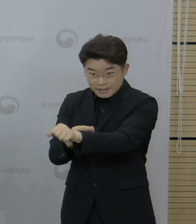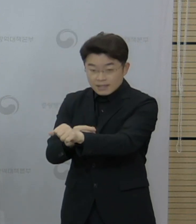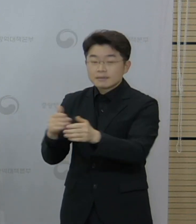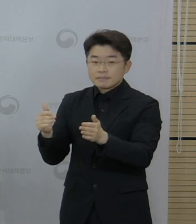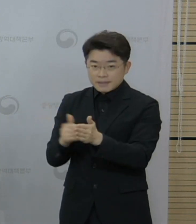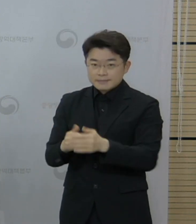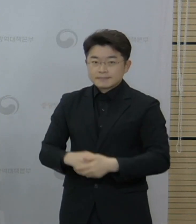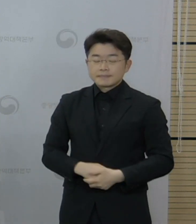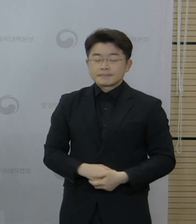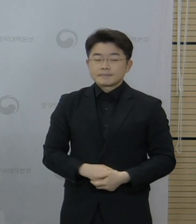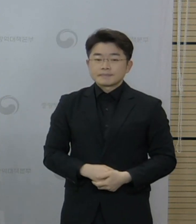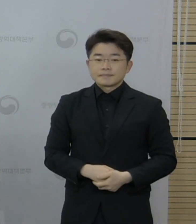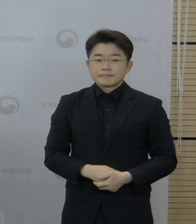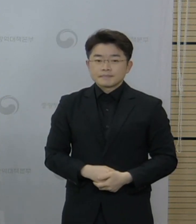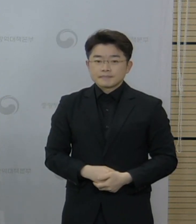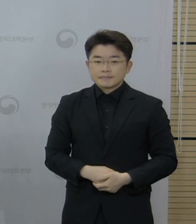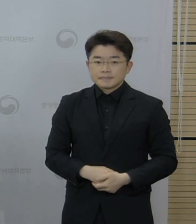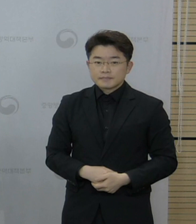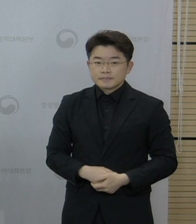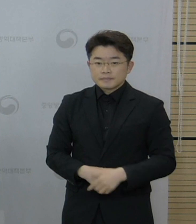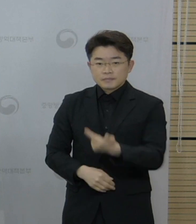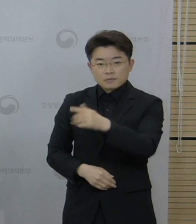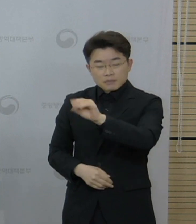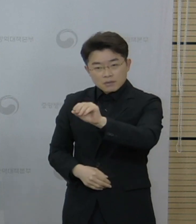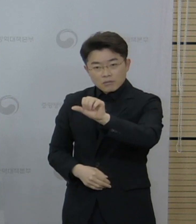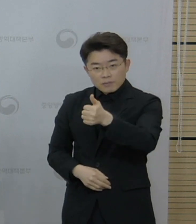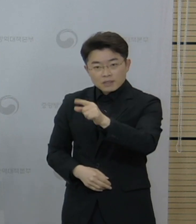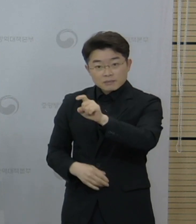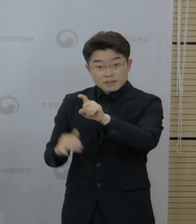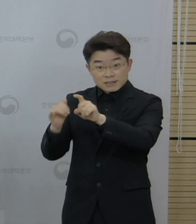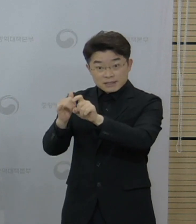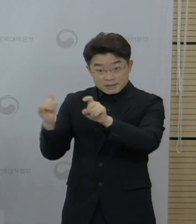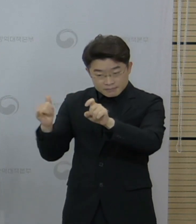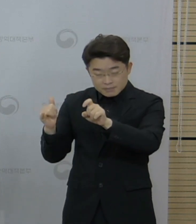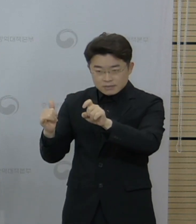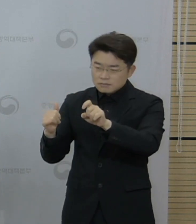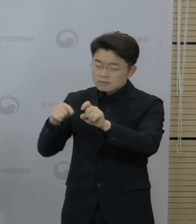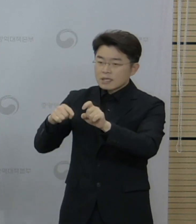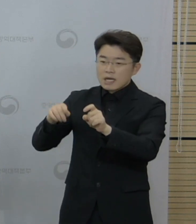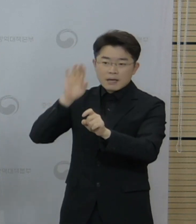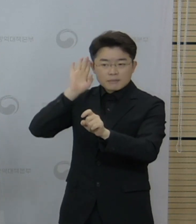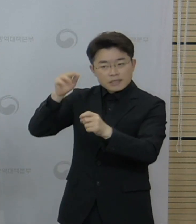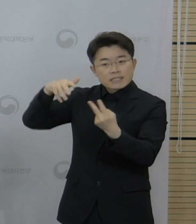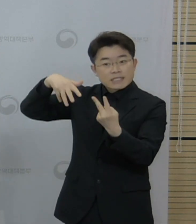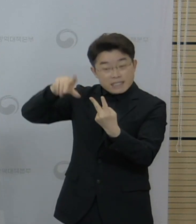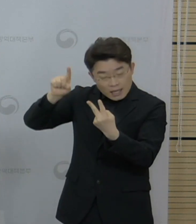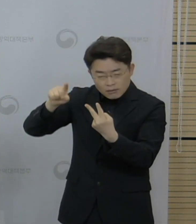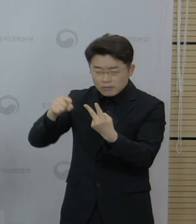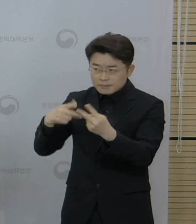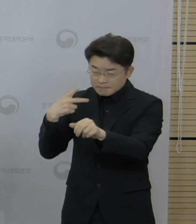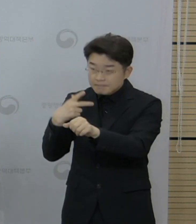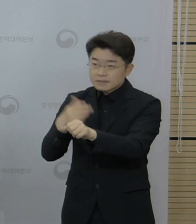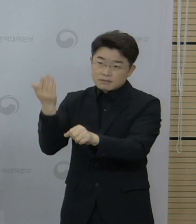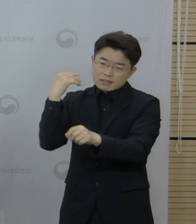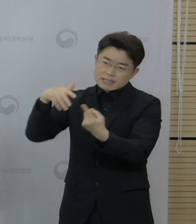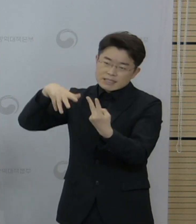예방접종을 받았고 6만 511명이 2차 예방접종을 마쳤습니다.